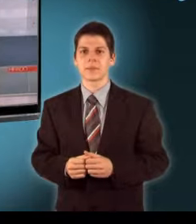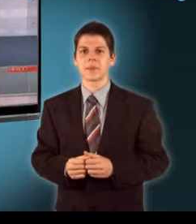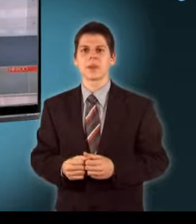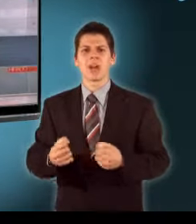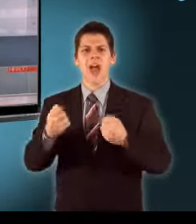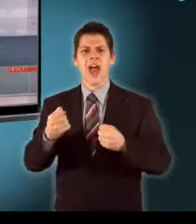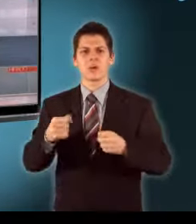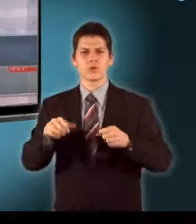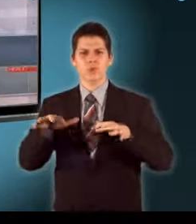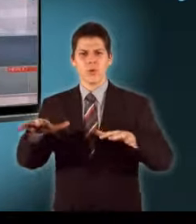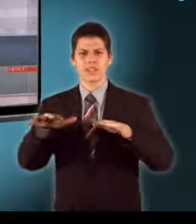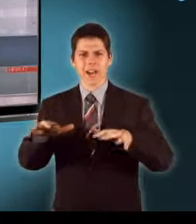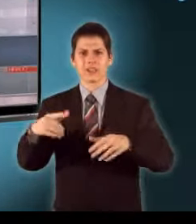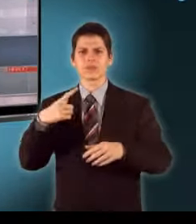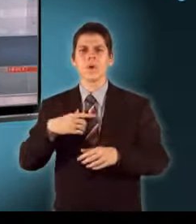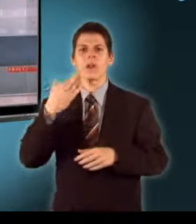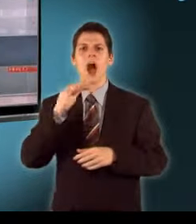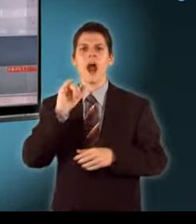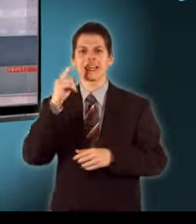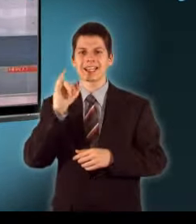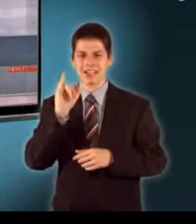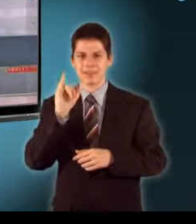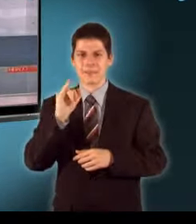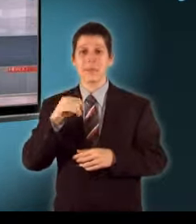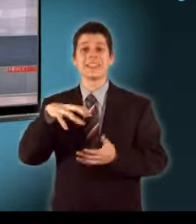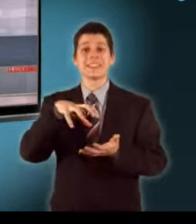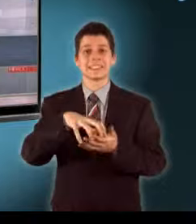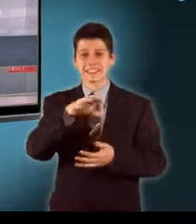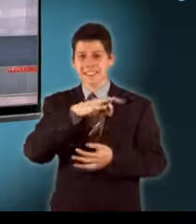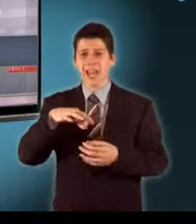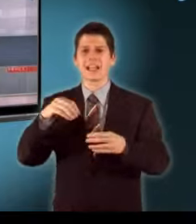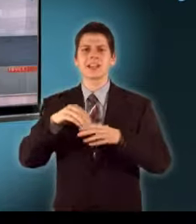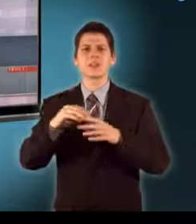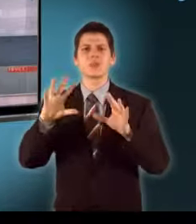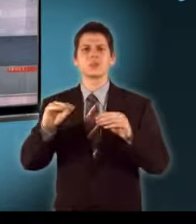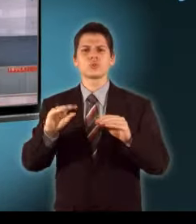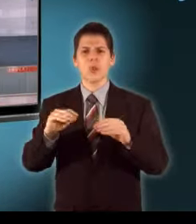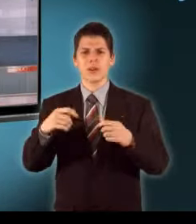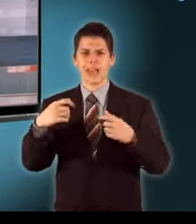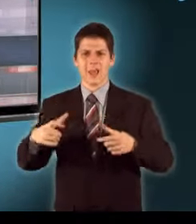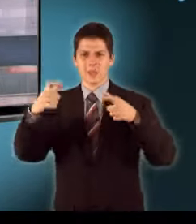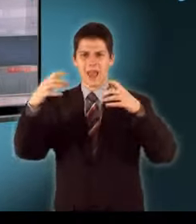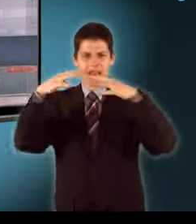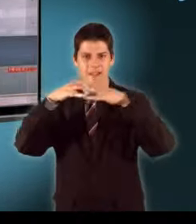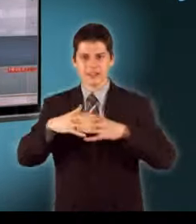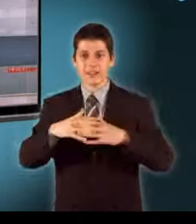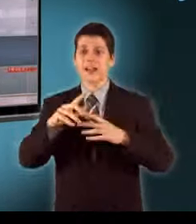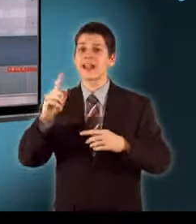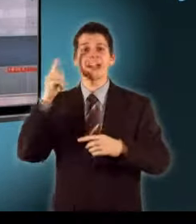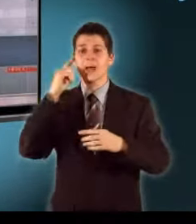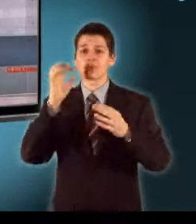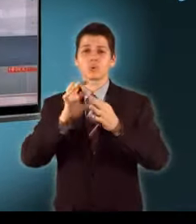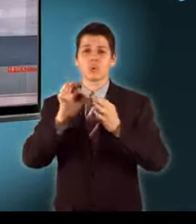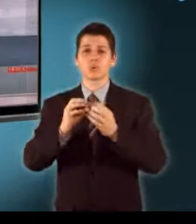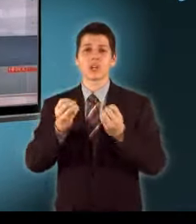Pusztító erejű földrengés rázta meg Haitit A szigeten rengeteg épület összedőlt, de egyelőre sem a károkról, sem a halálos